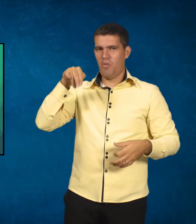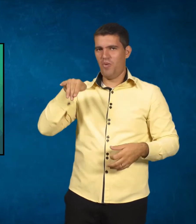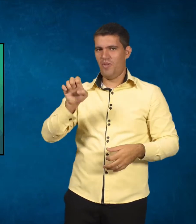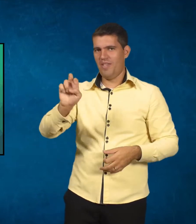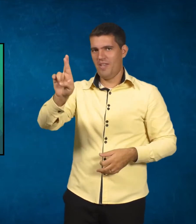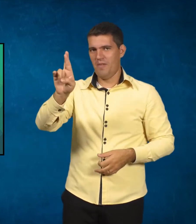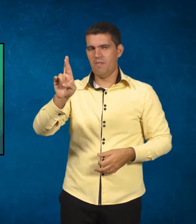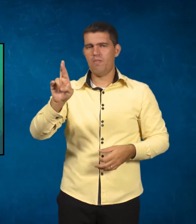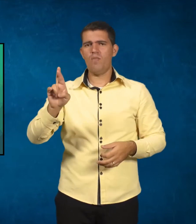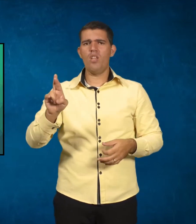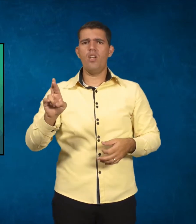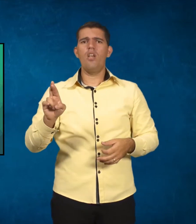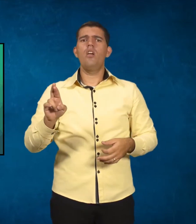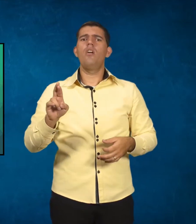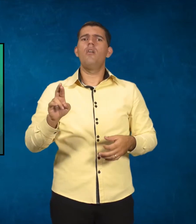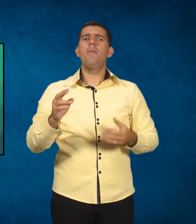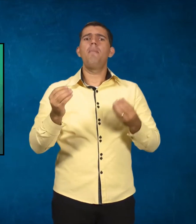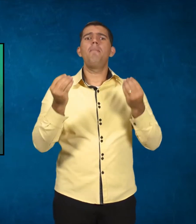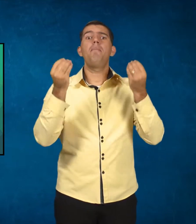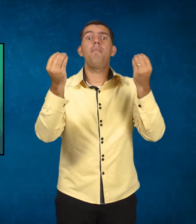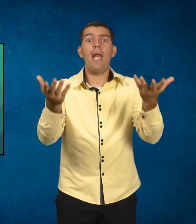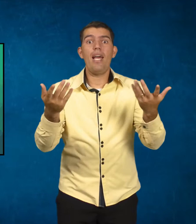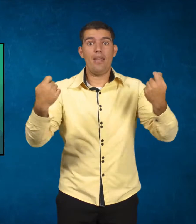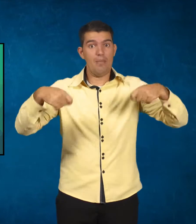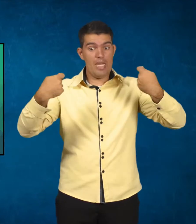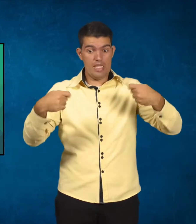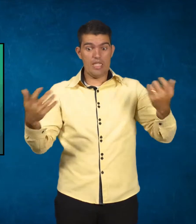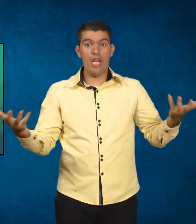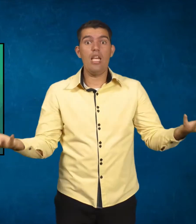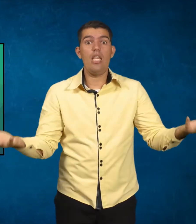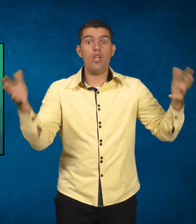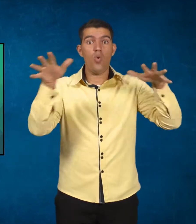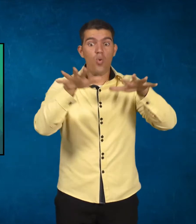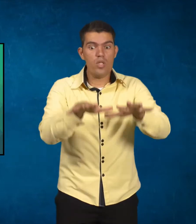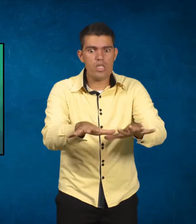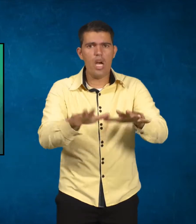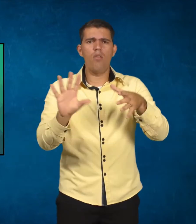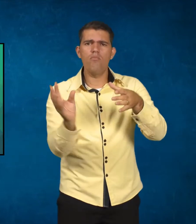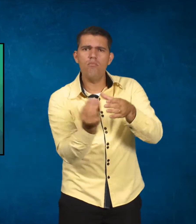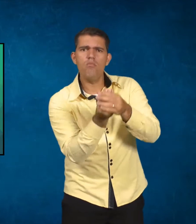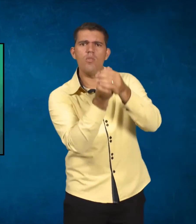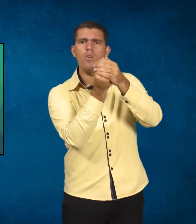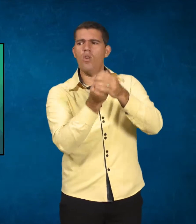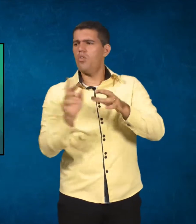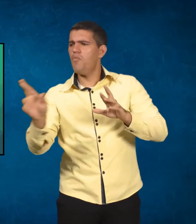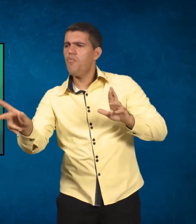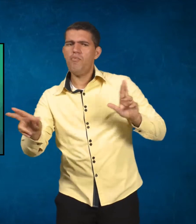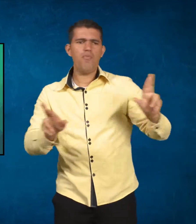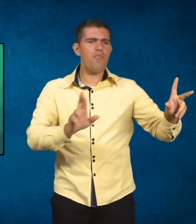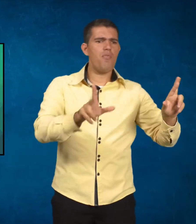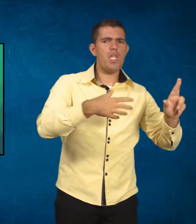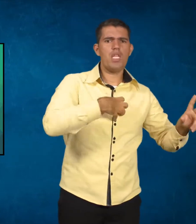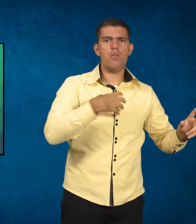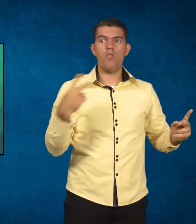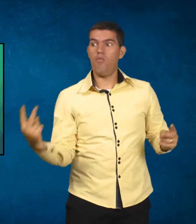haja exclusão, uma inclusão, desculpa, né? Uma valorização das diferenças. Brunner, ele